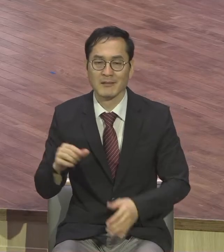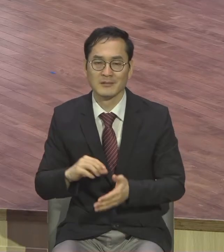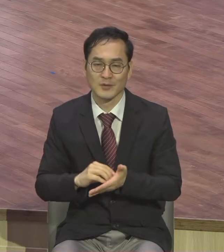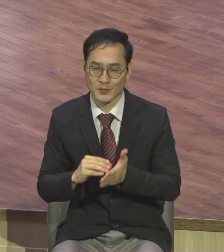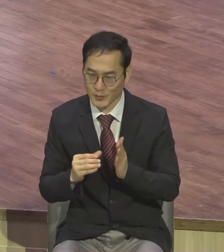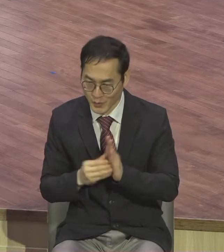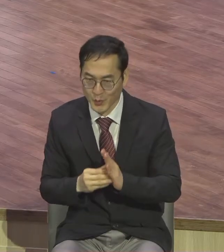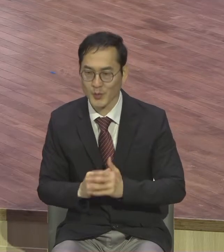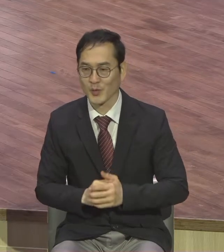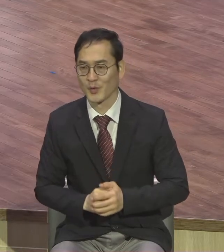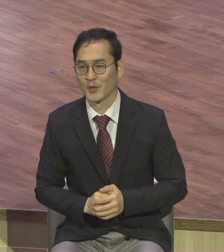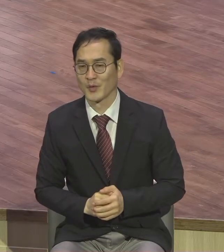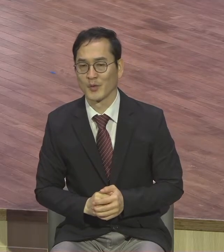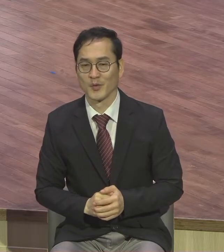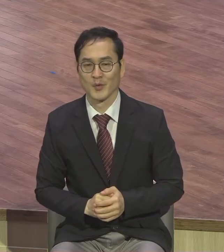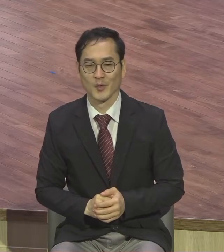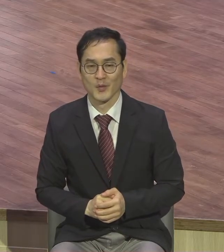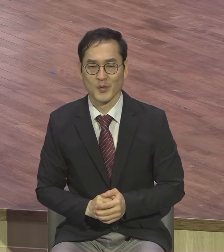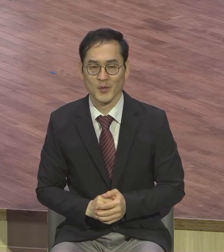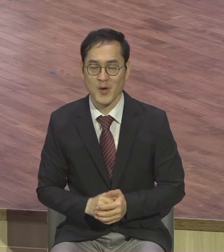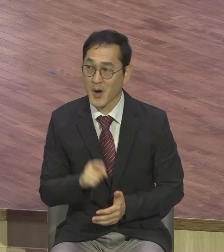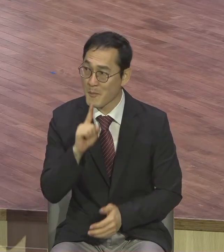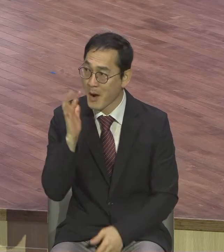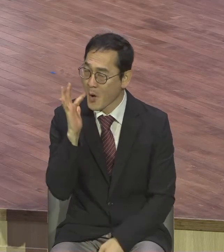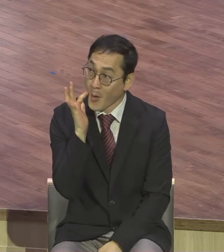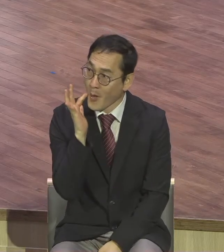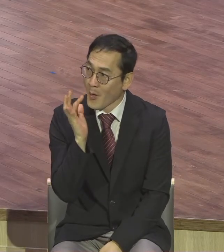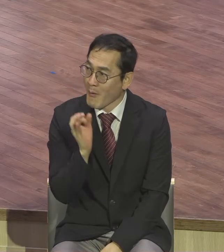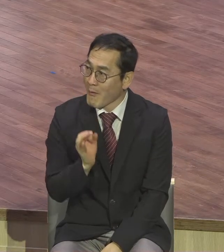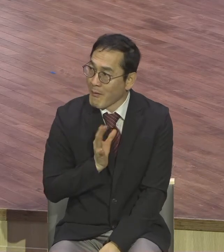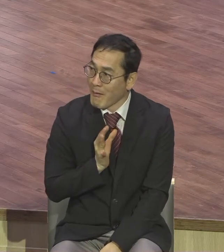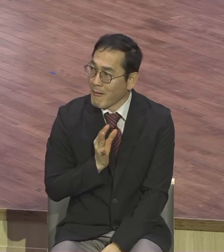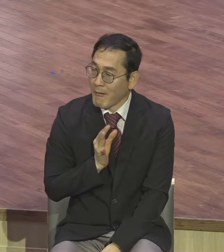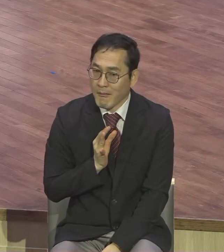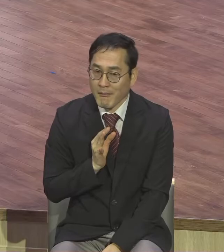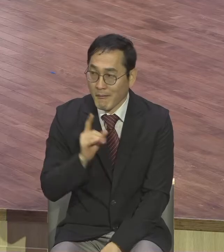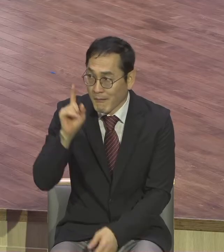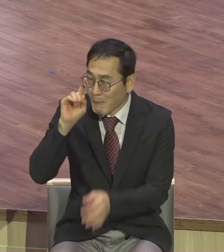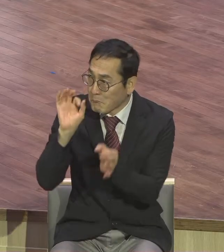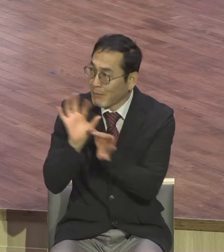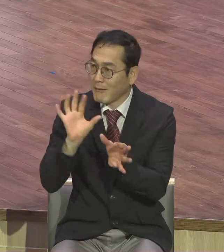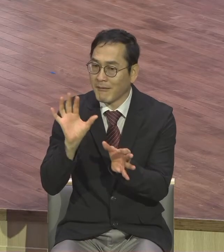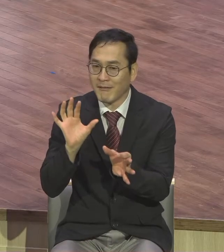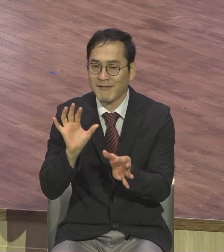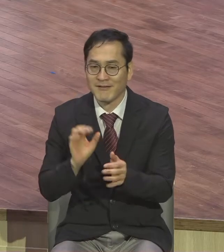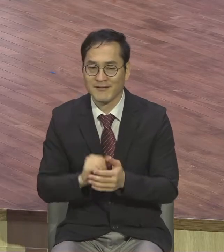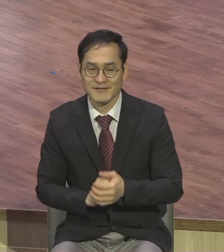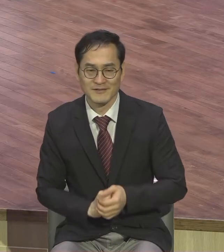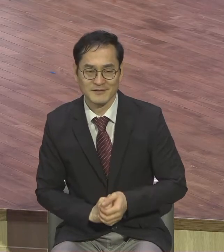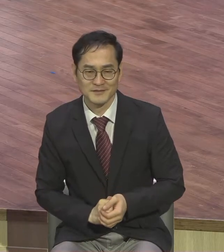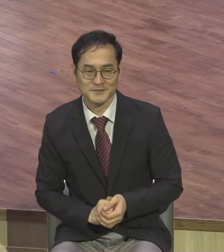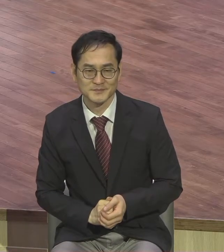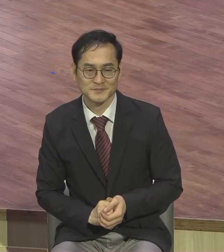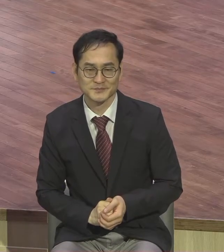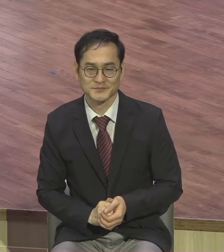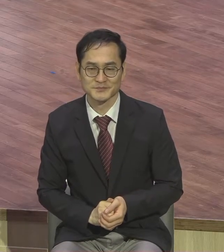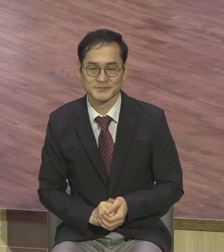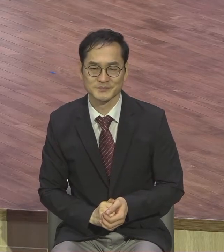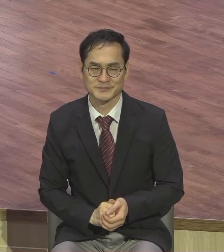할 정도로 신랄하게 그렇게 종교 지도자들에게 공격합니다. 그런데 그 이유가 있어요. 왜